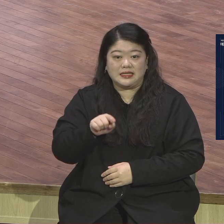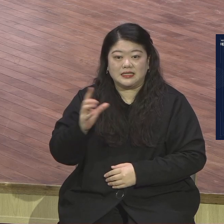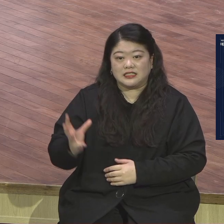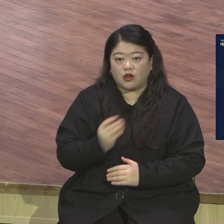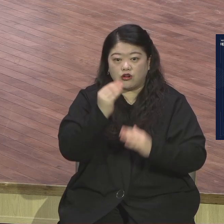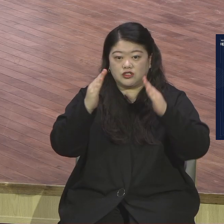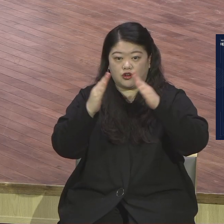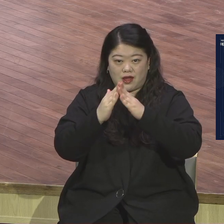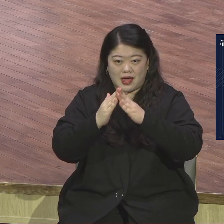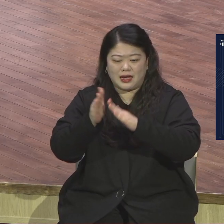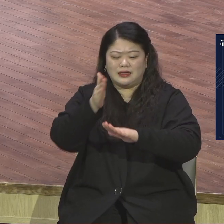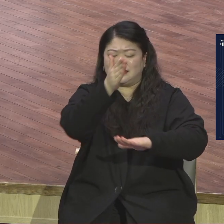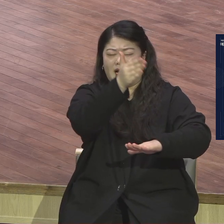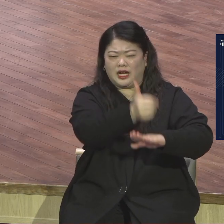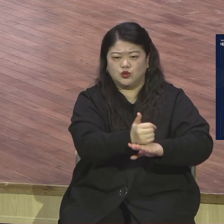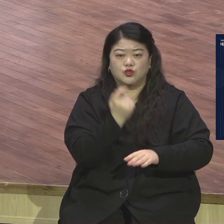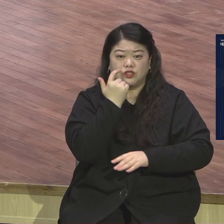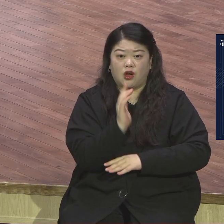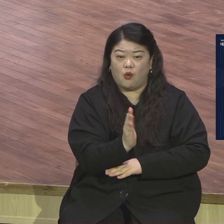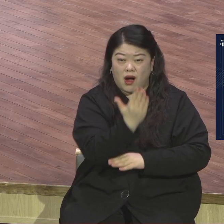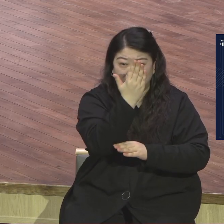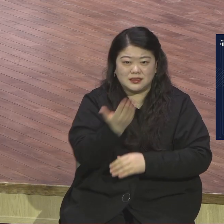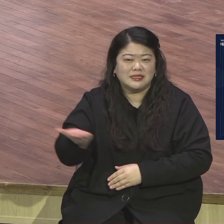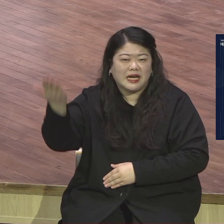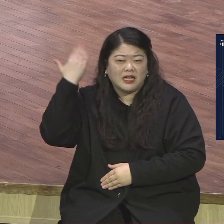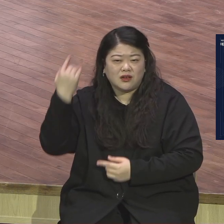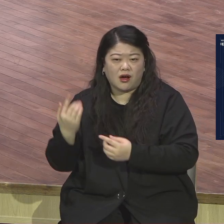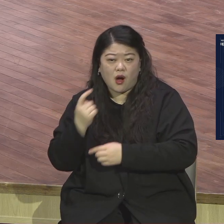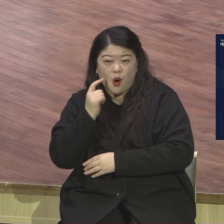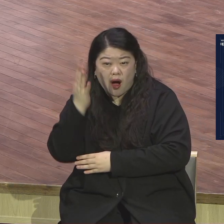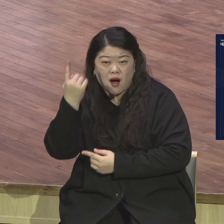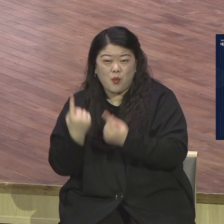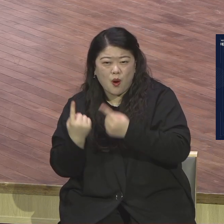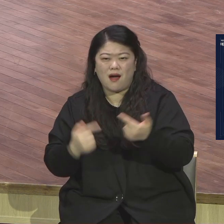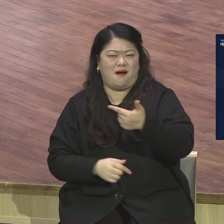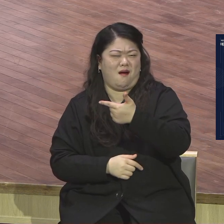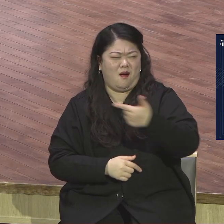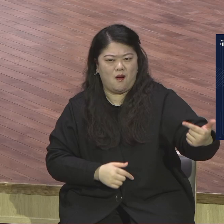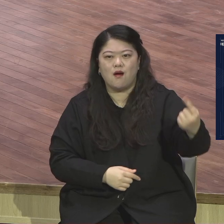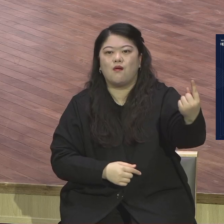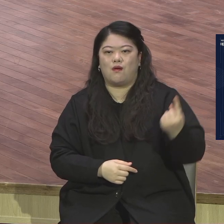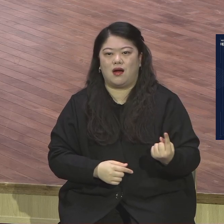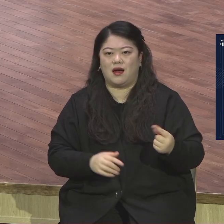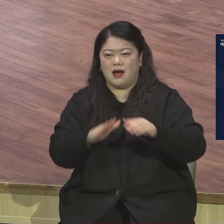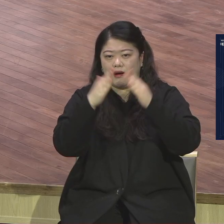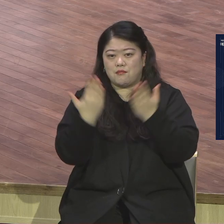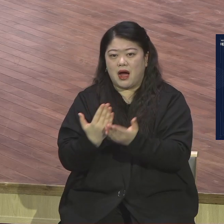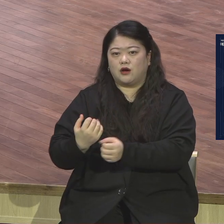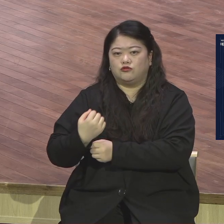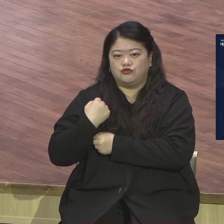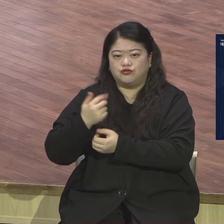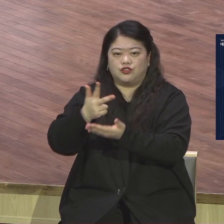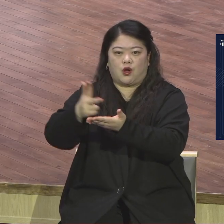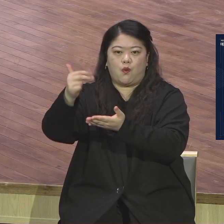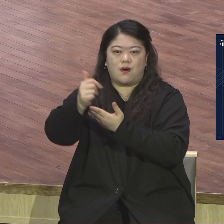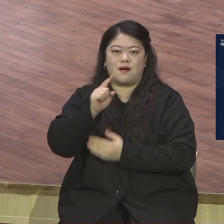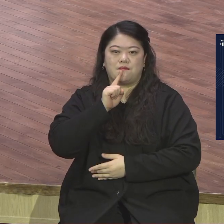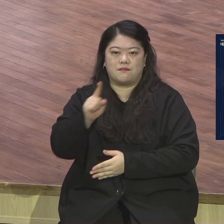성전의 나중 영광이 이전 영광보다 크리라. 망군의 여호와의 말이니라. 내가 이곳에